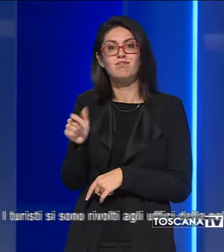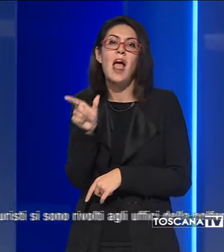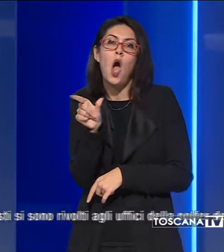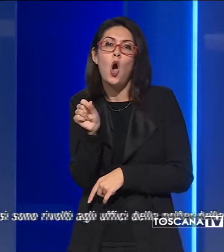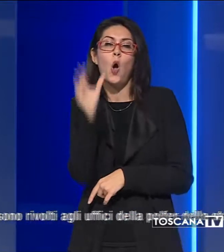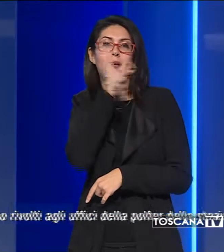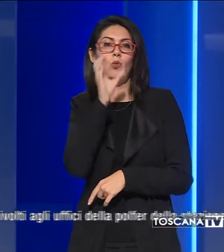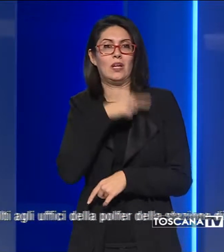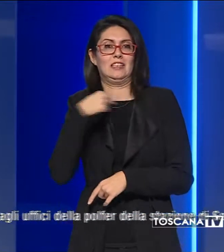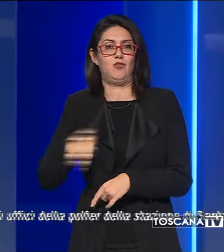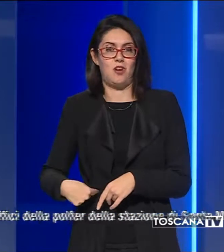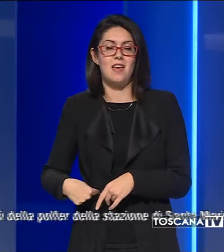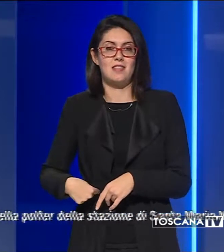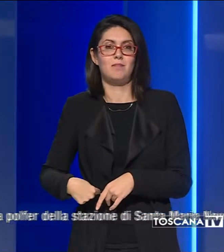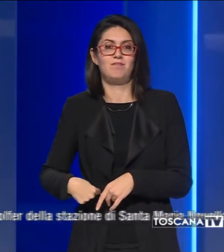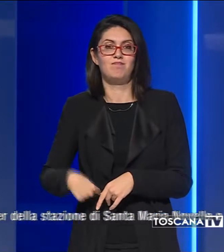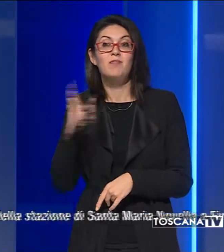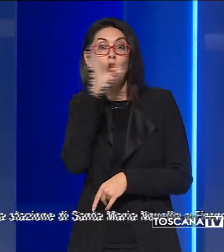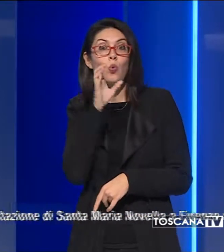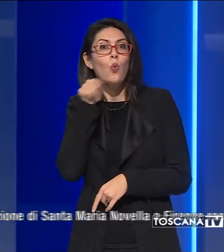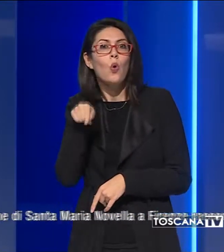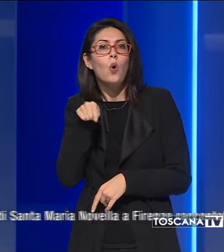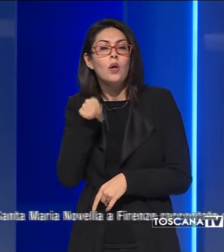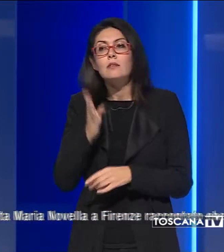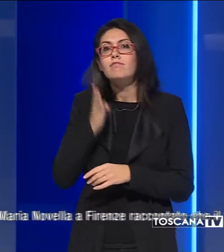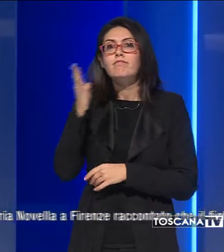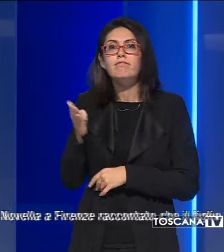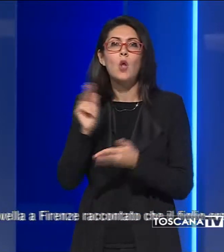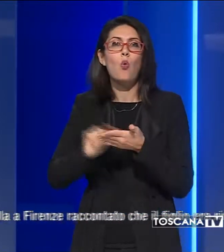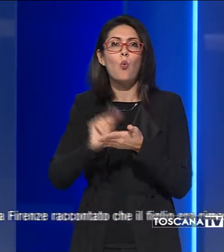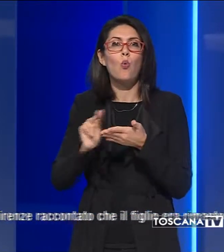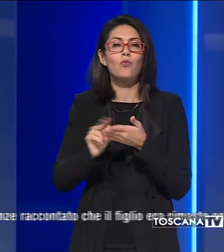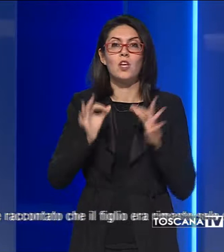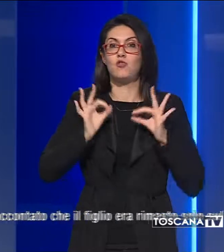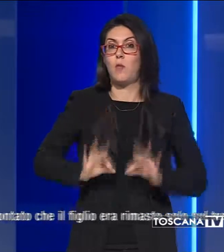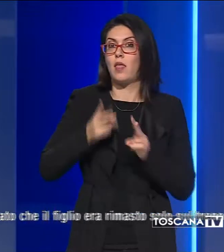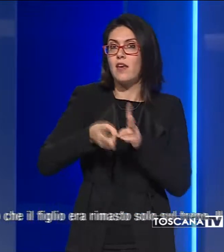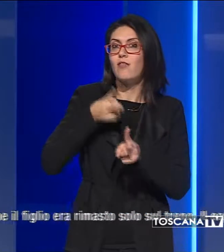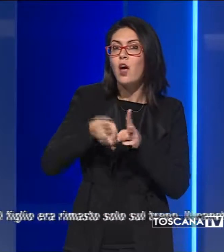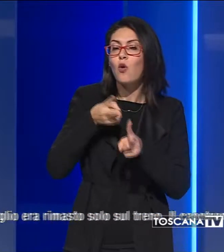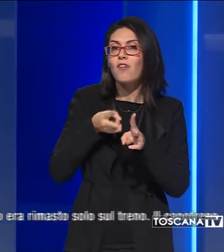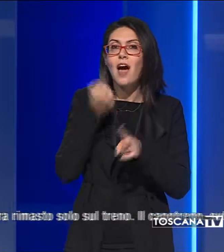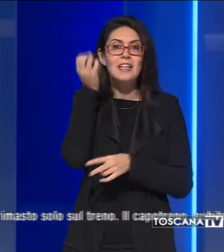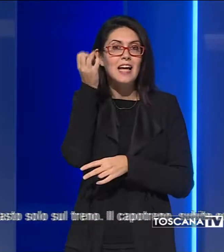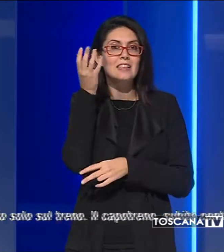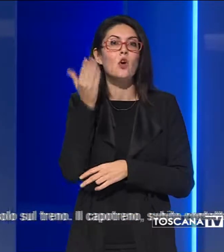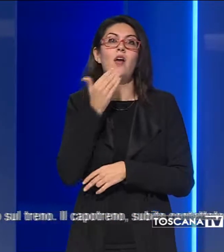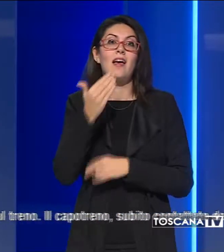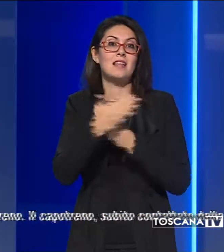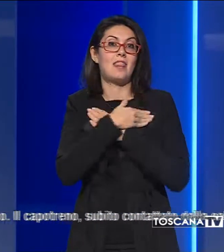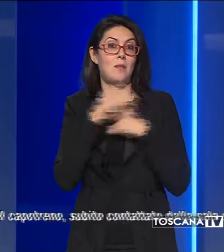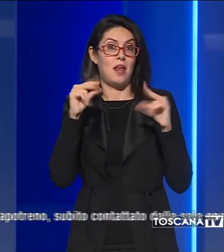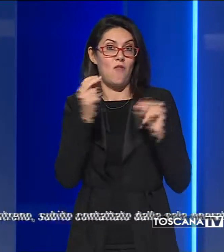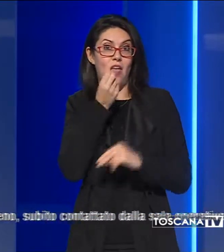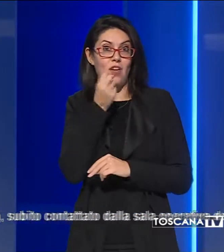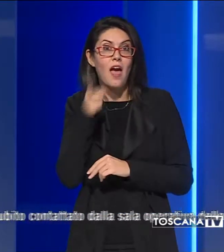turisti cinesi. I turisti si erano rivolti agli uffici della Polfer della stazione di Santa Maria Novella,